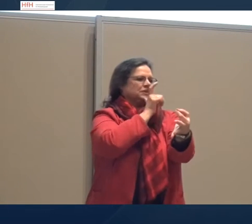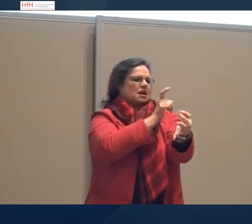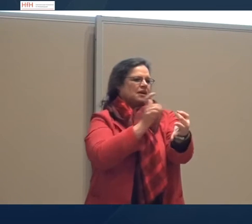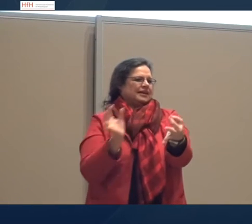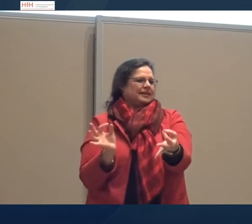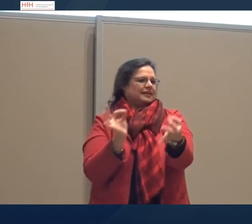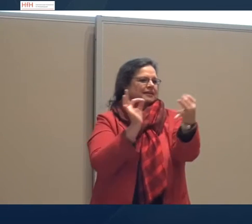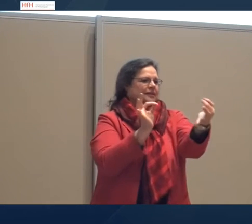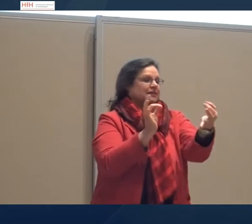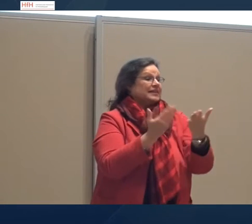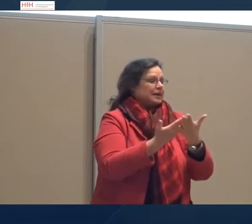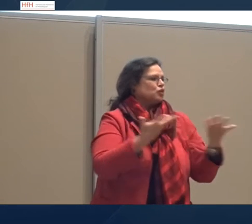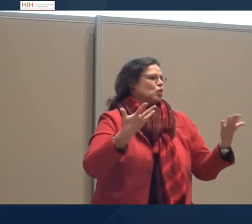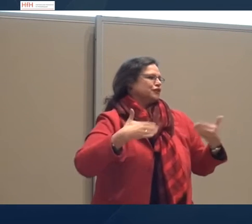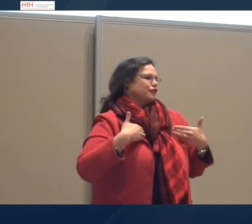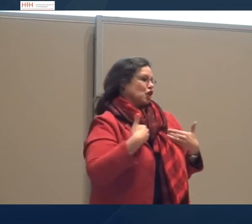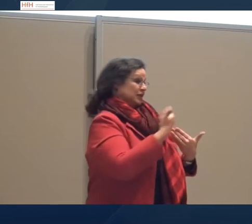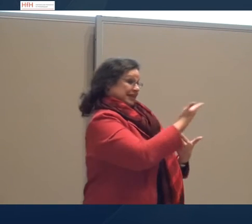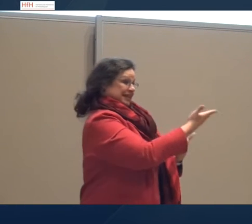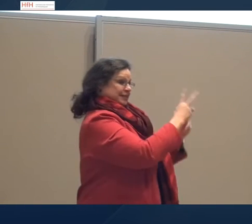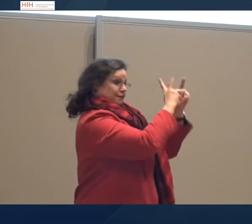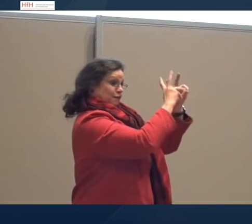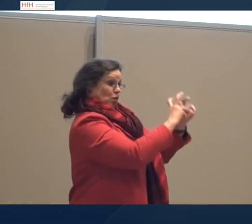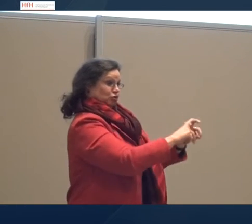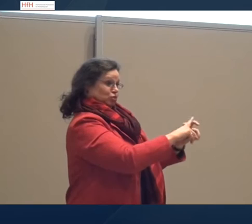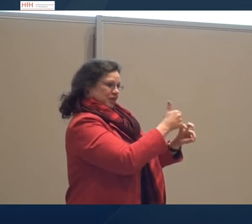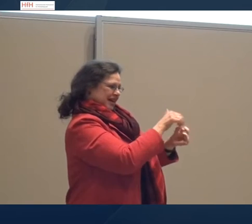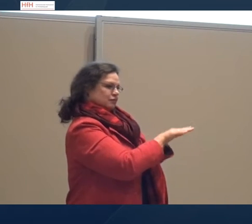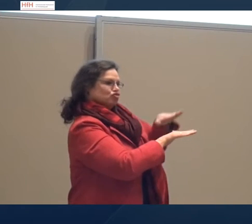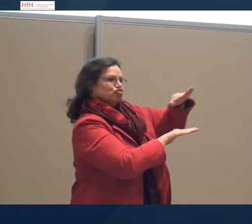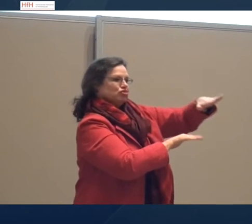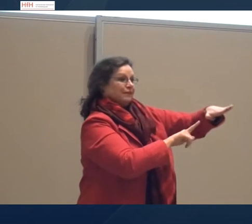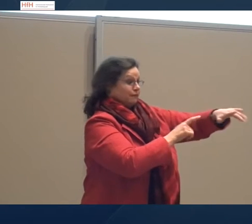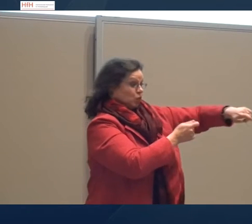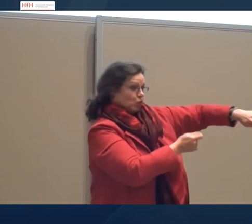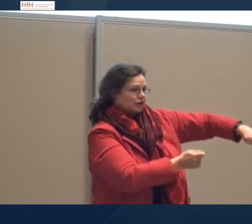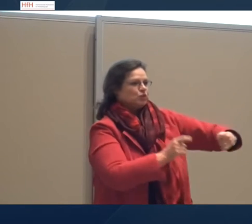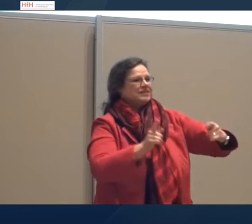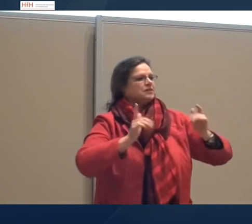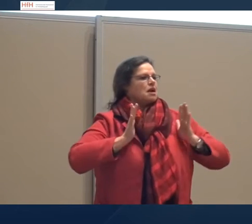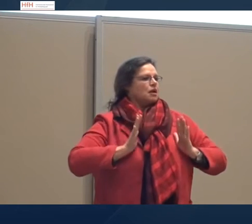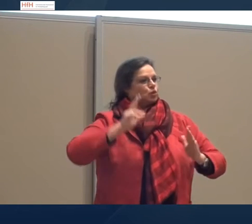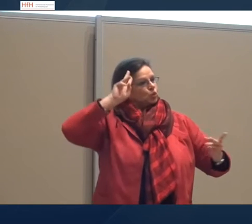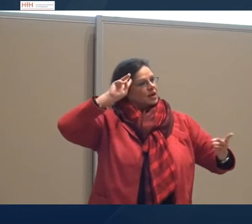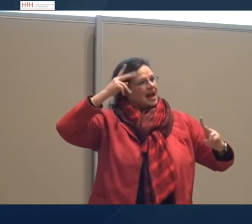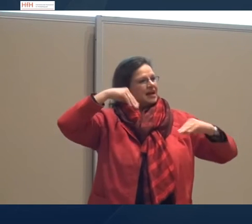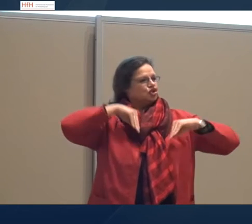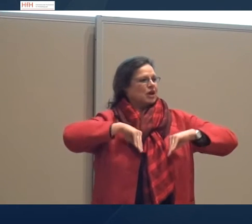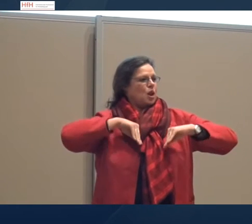die Aussagen, das ist unsere Grundlage. Es ist sehr wertvoll, dass dieses Forschungsprojekt den ersten Schritt dafür gibt, dass auch wir unsere